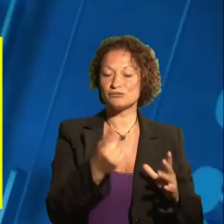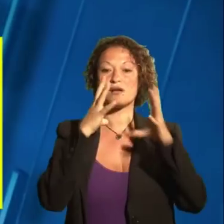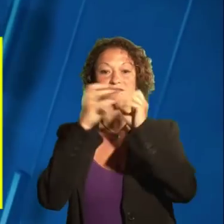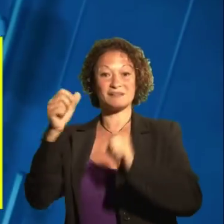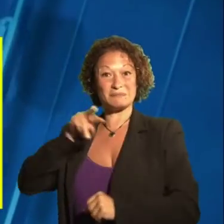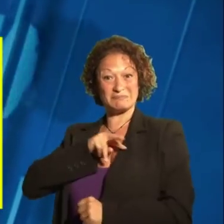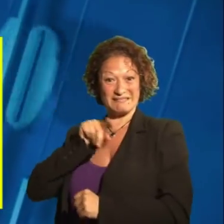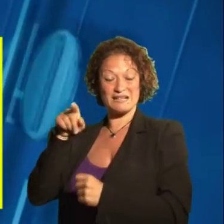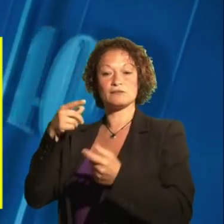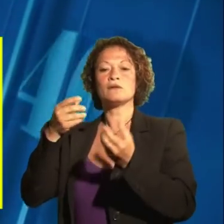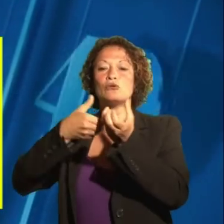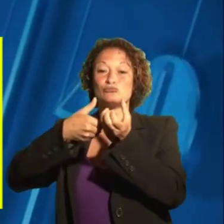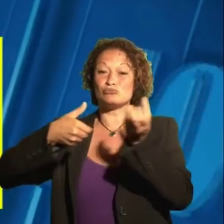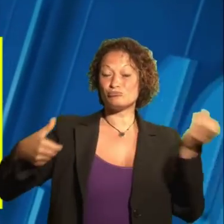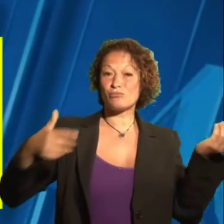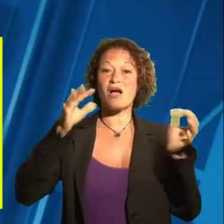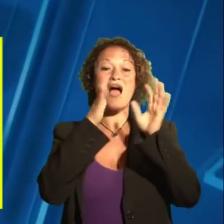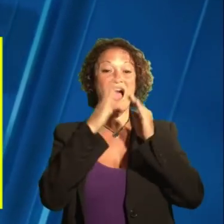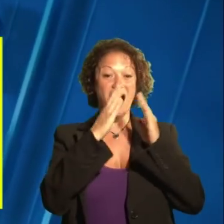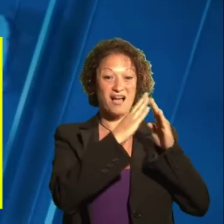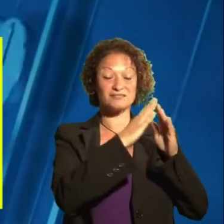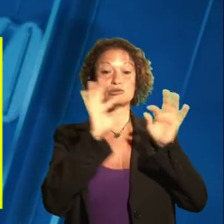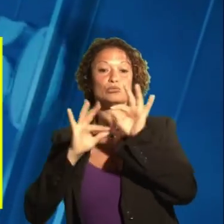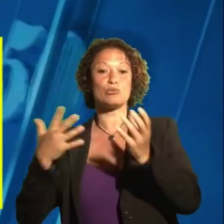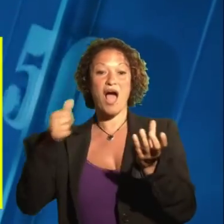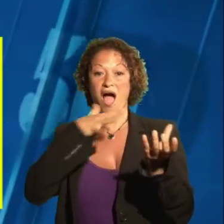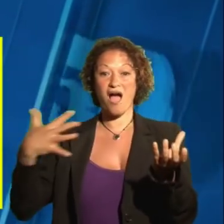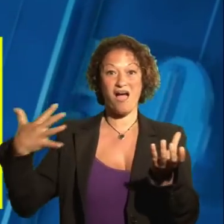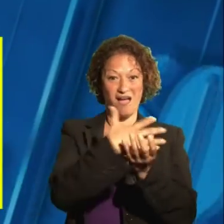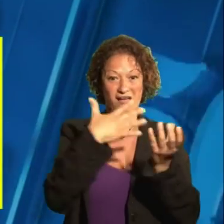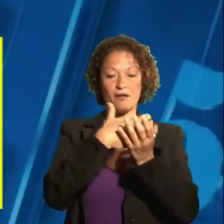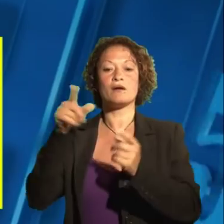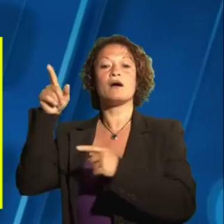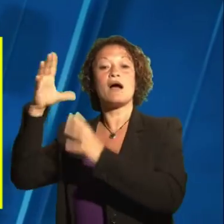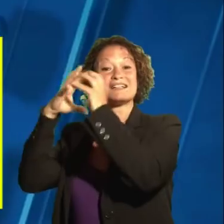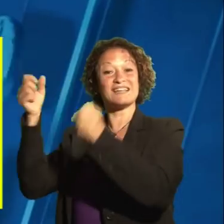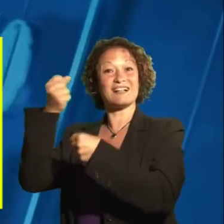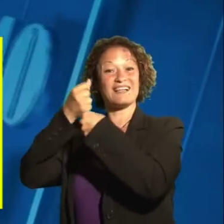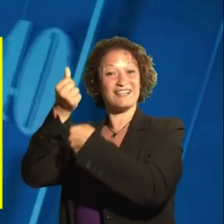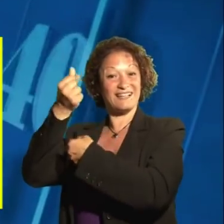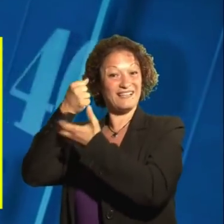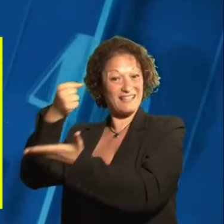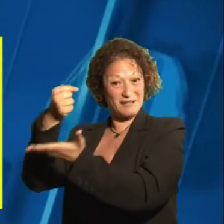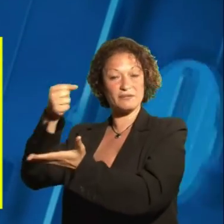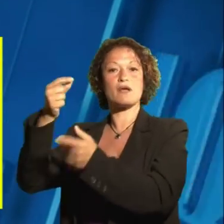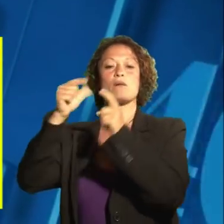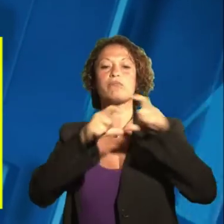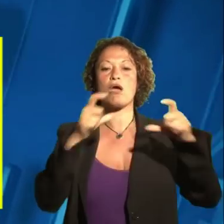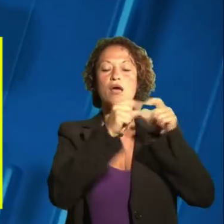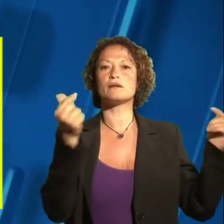Il quesito propone l'abrogazione della norma che stabilisce nella determinazione della tariffa per l'erogazione dell'acqua la garanzia della remunerazione del